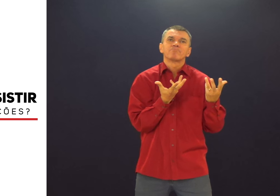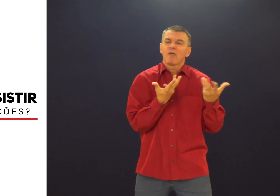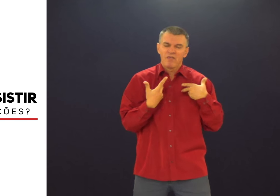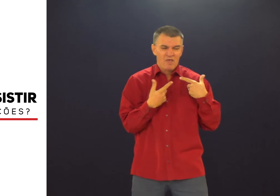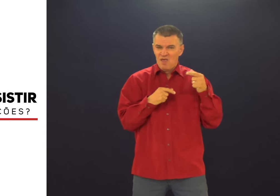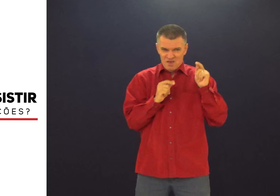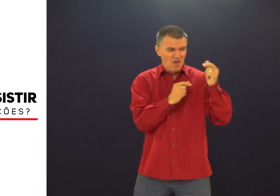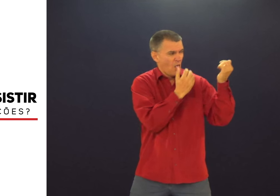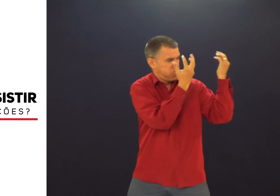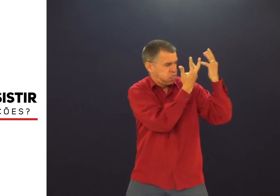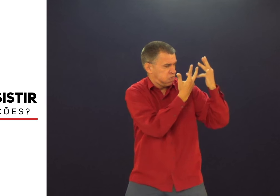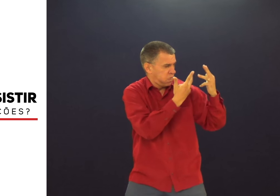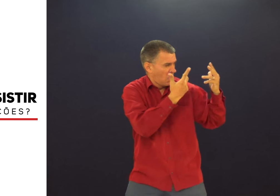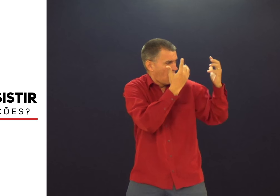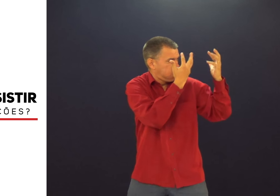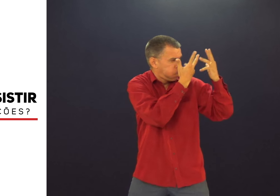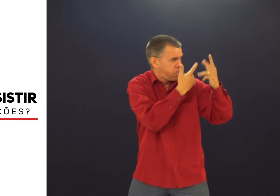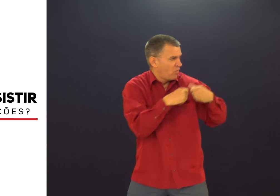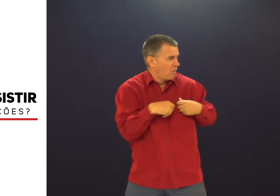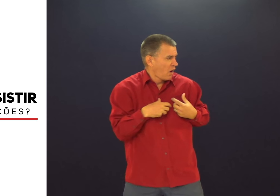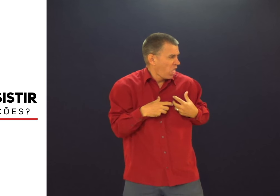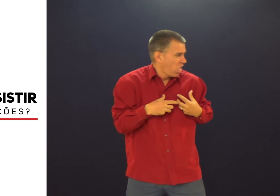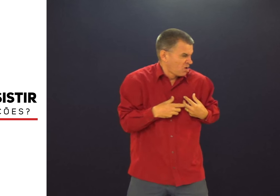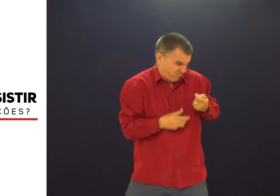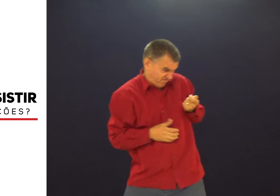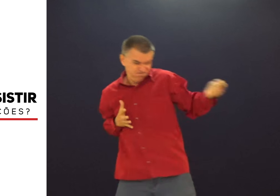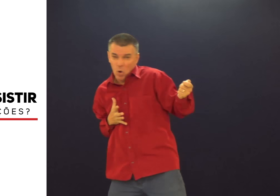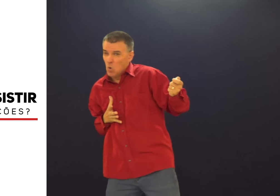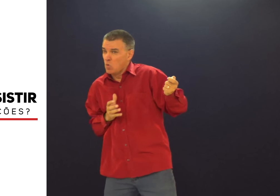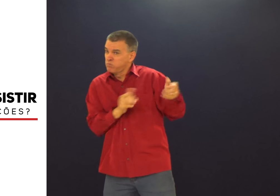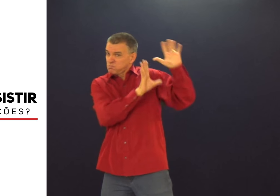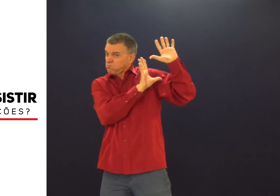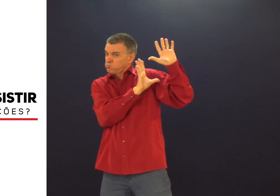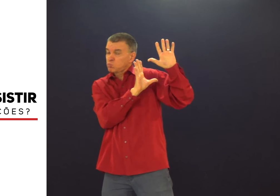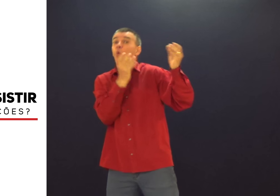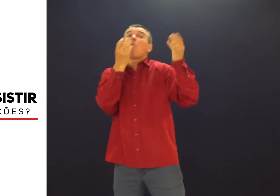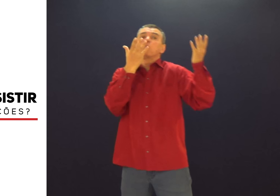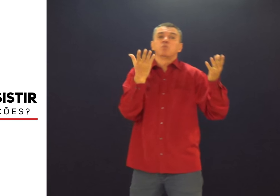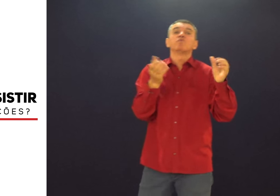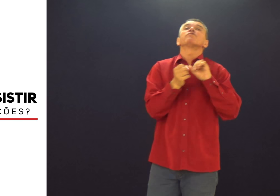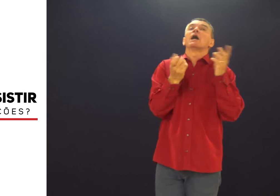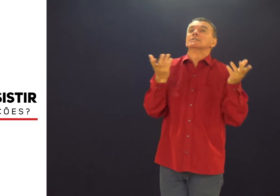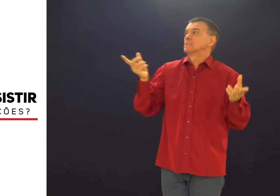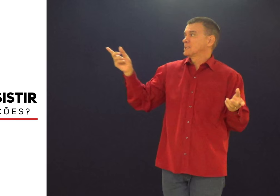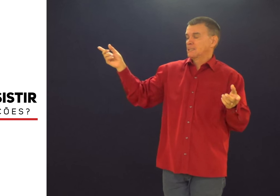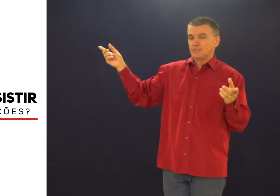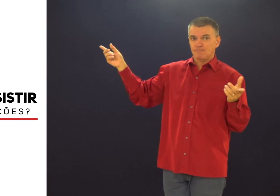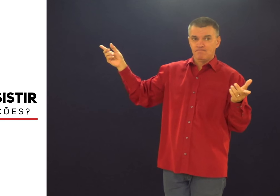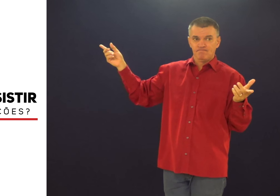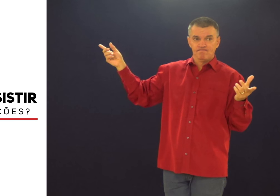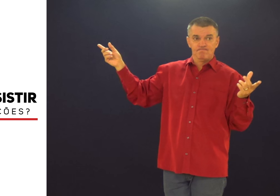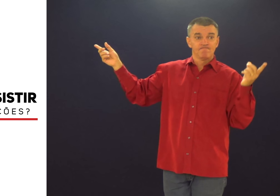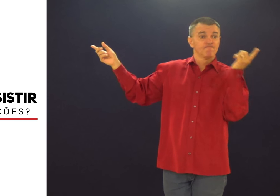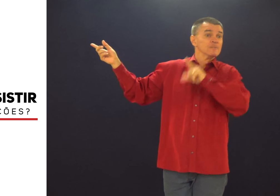lutar contra ela? Como não se deixar levar? Como tentar se afastar daquilo?